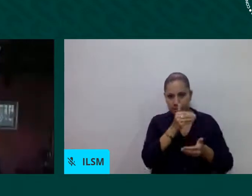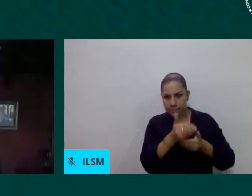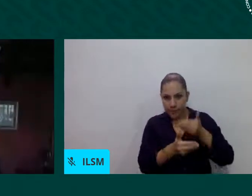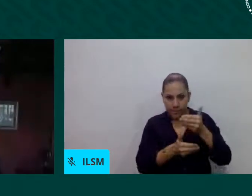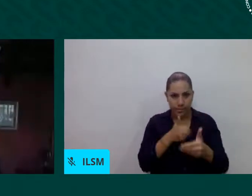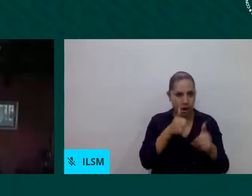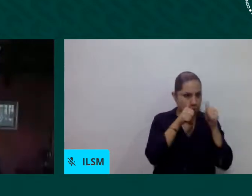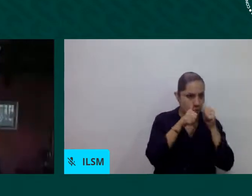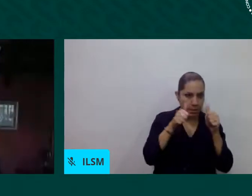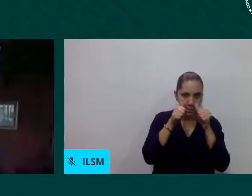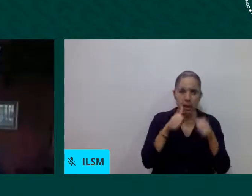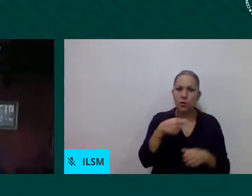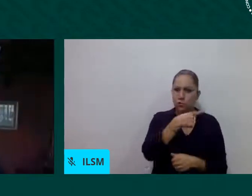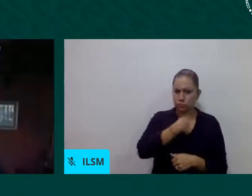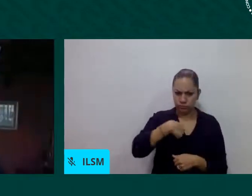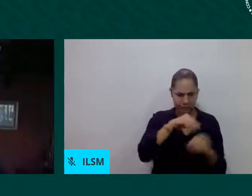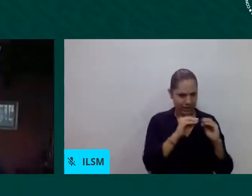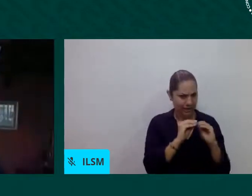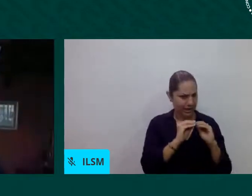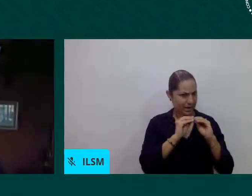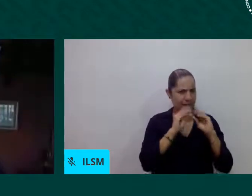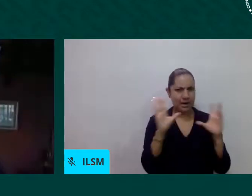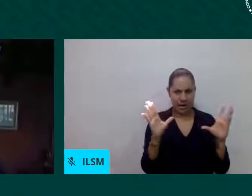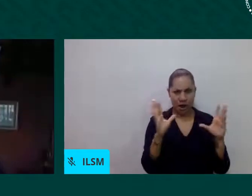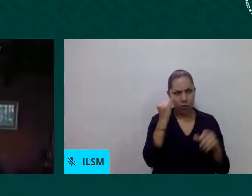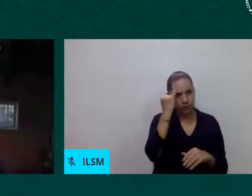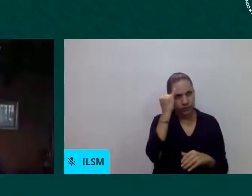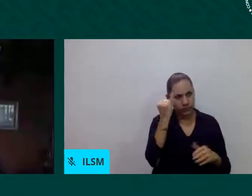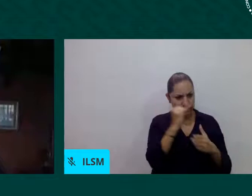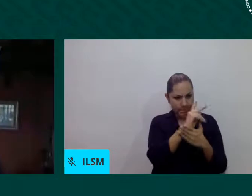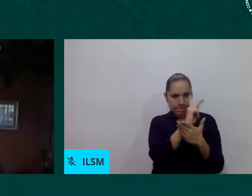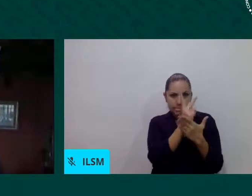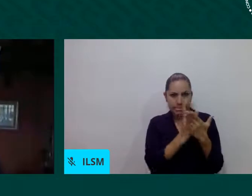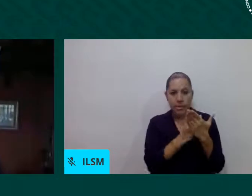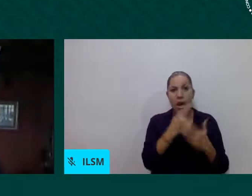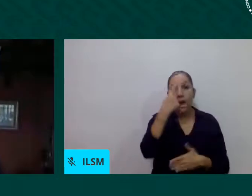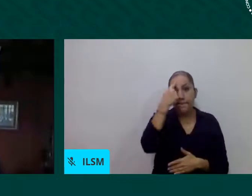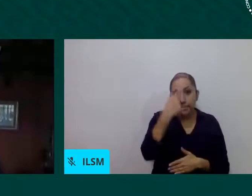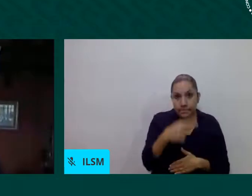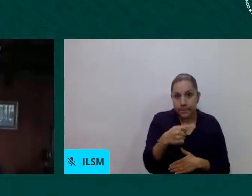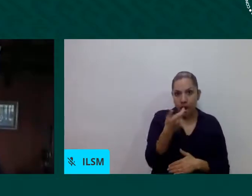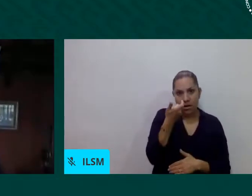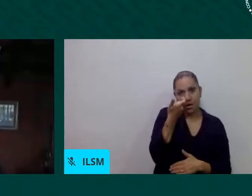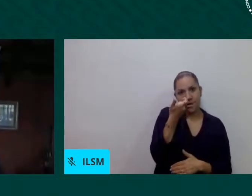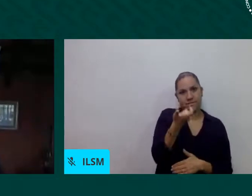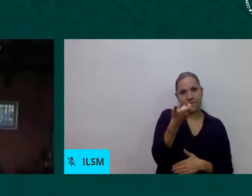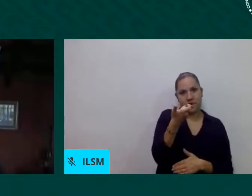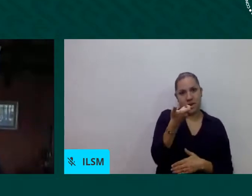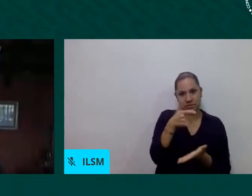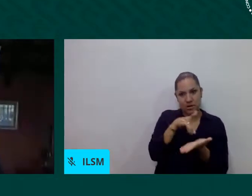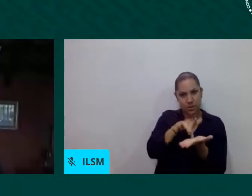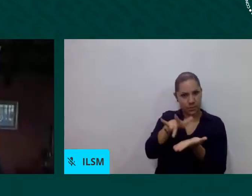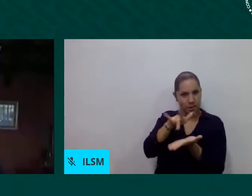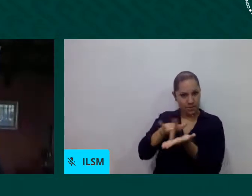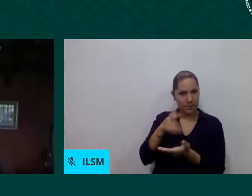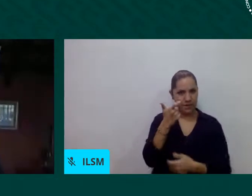e inclusión financiera. Acá había un problema serio de que los inmigrantes hasta que no estuvieran